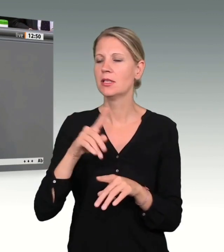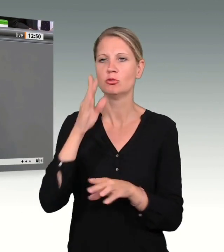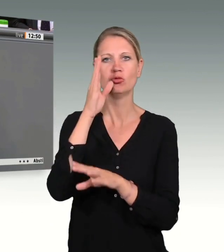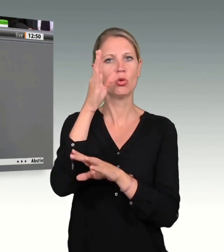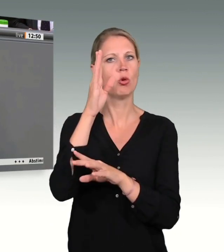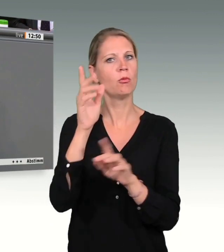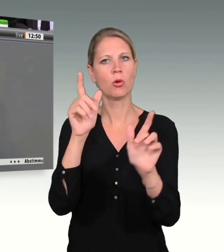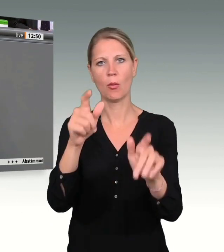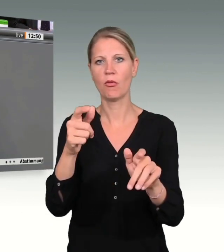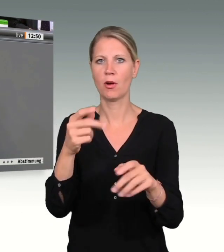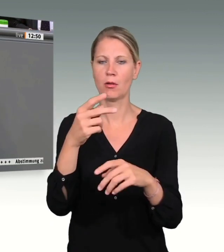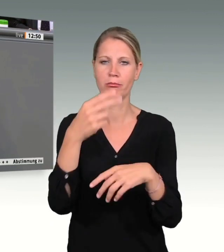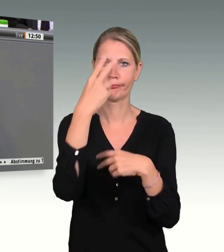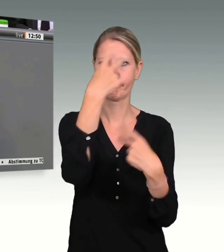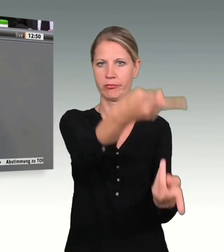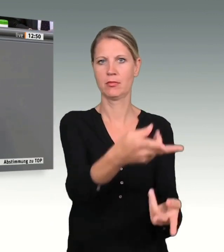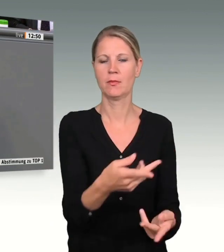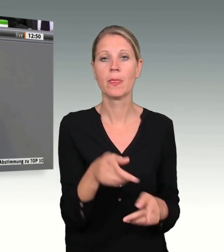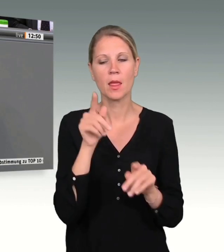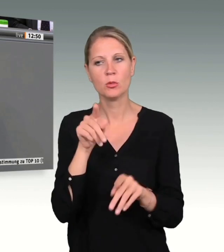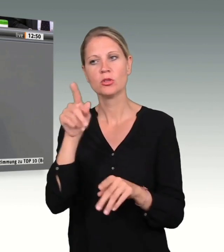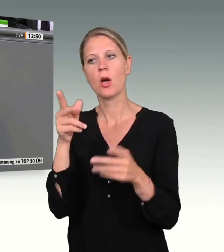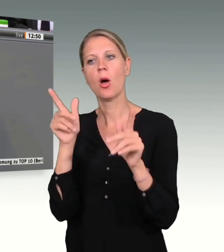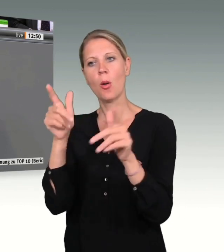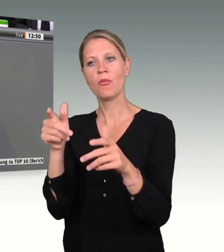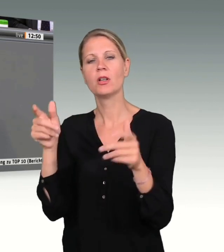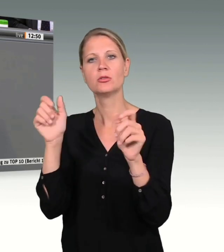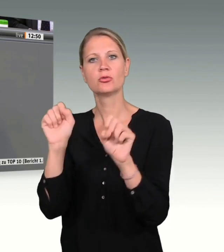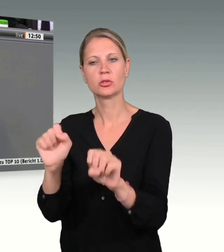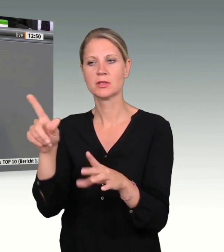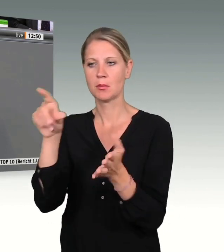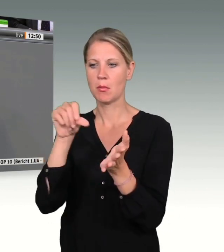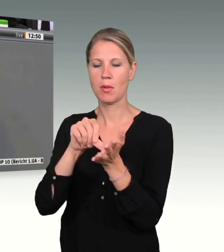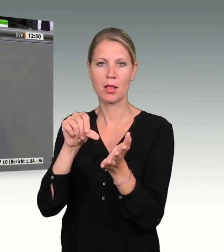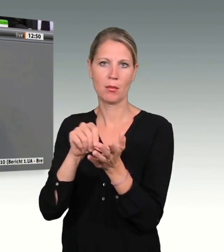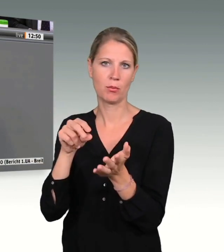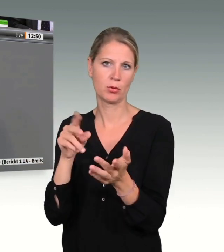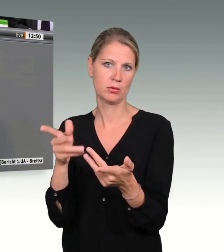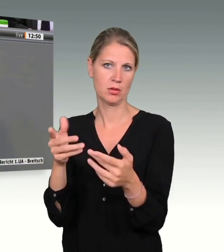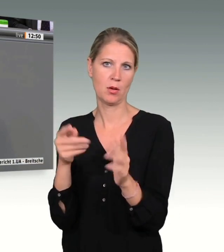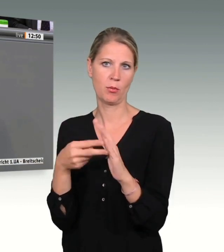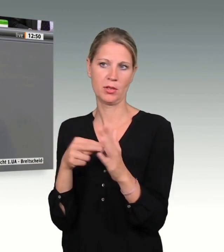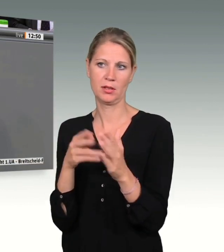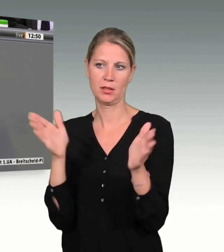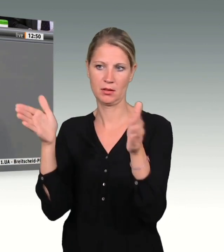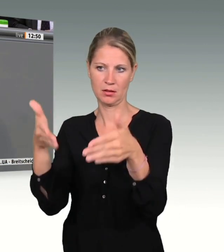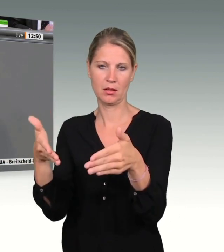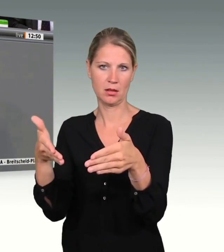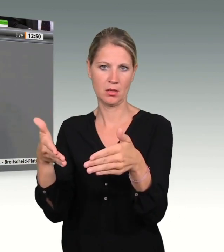stehen. Aber die Frage, die sich natürlich bei dieser Debatte stellt und auch während der vielen hundert Stunden,